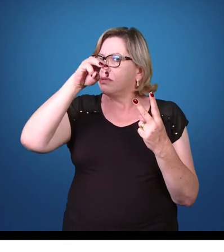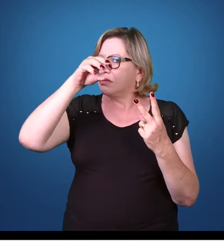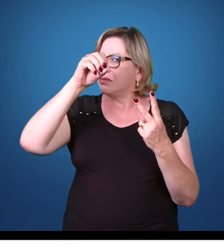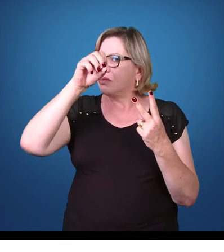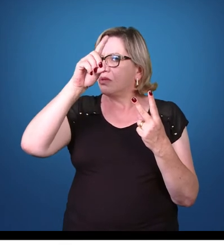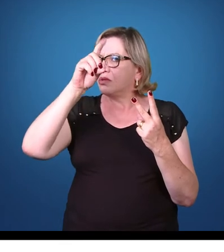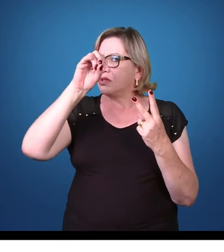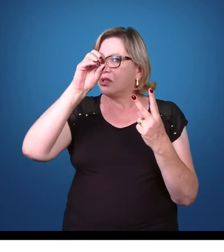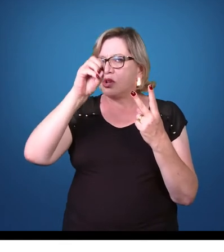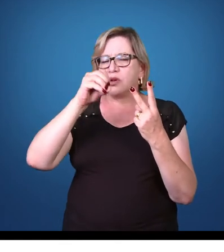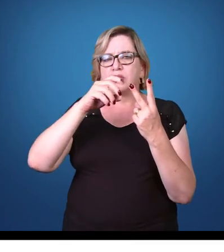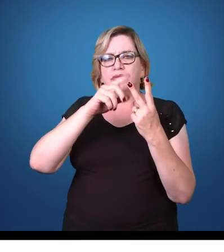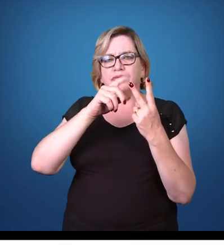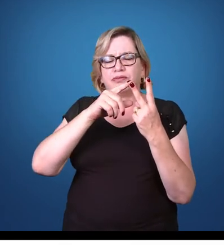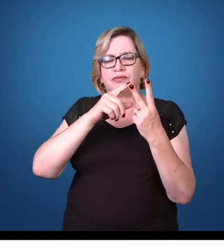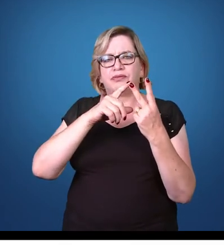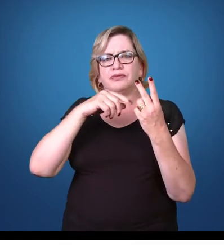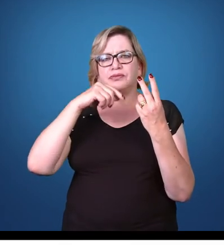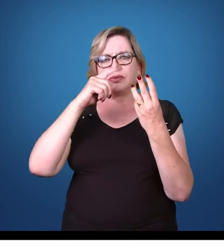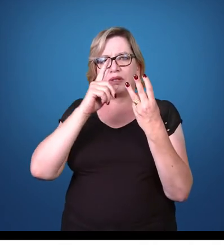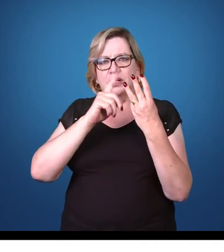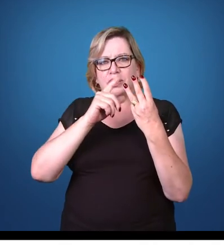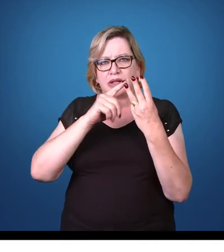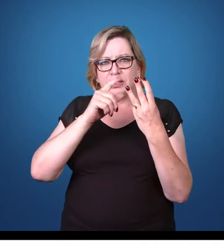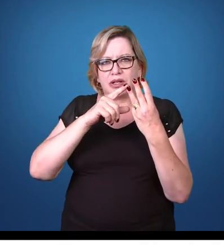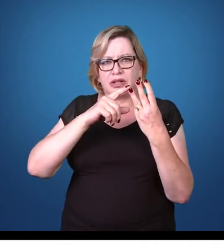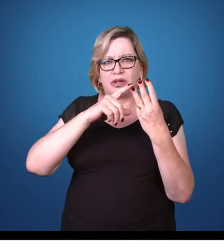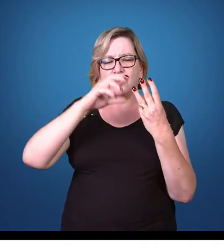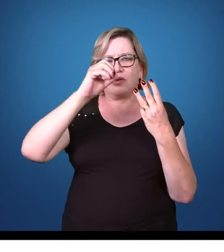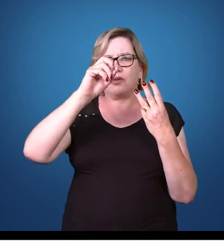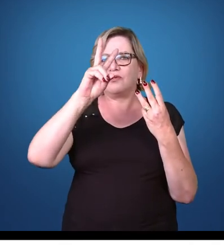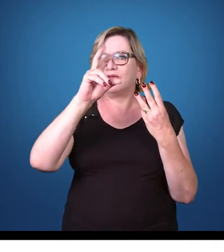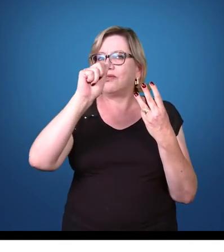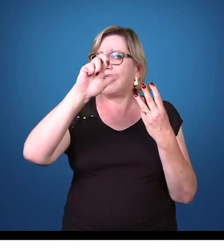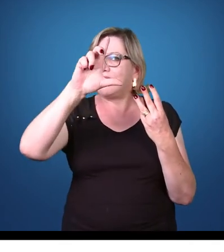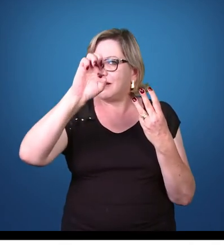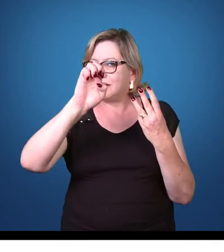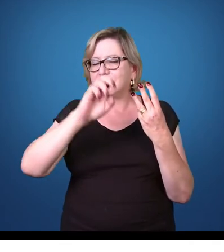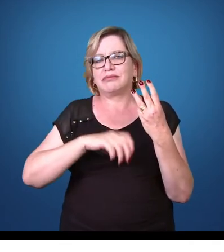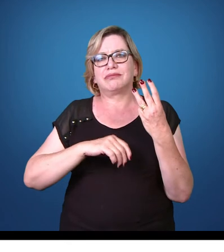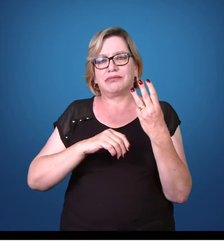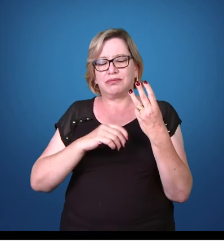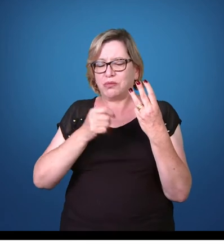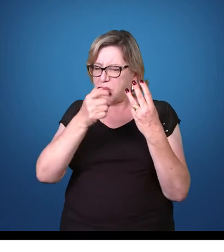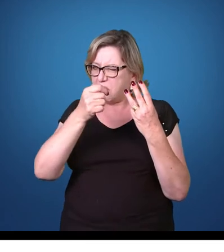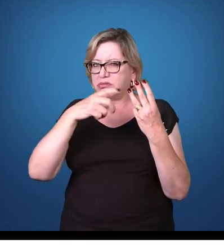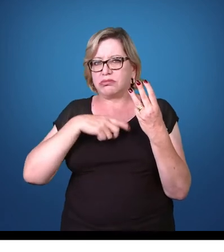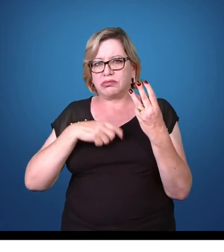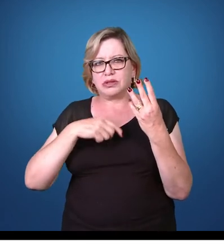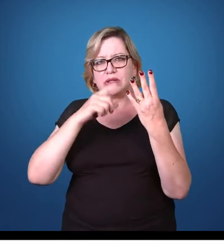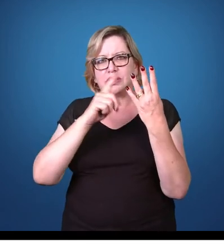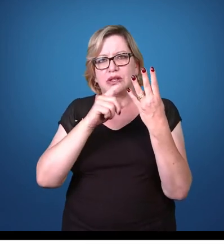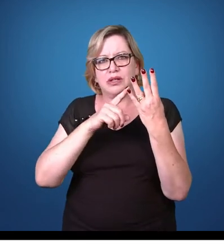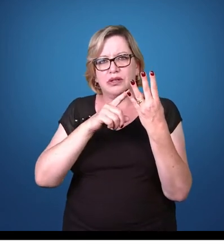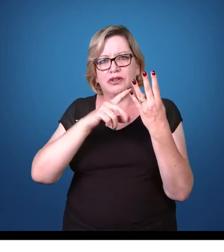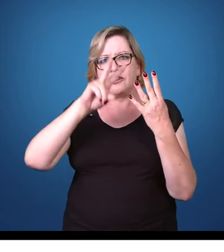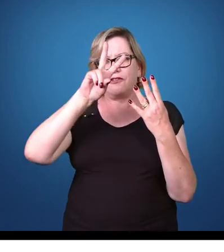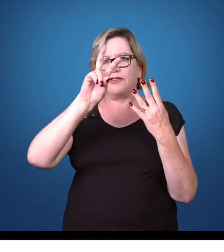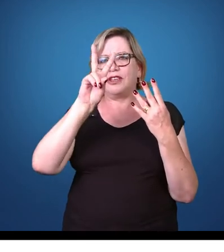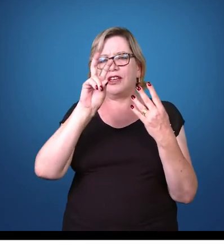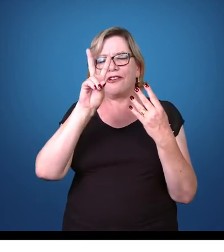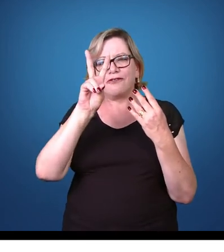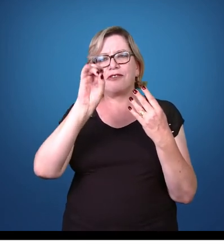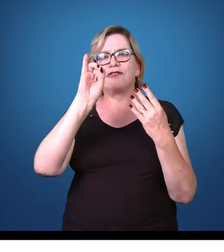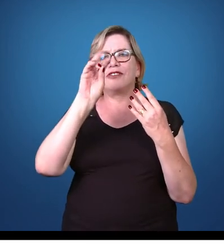que pode causar doença, o Plasmodium ovale, também é uma forma rara, e o Plasmodium vivax, que é uma